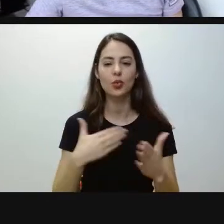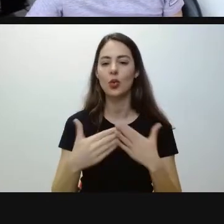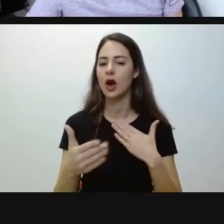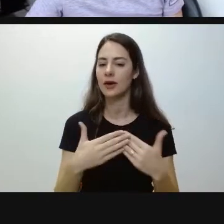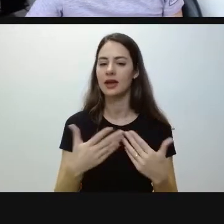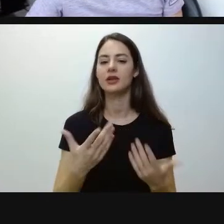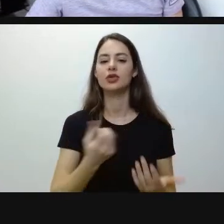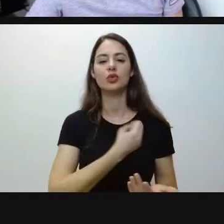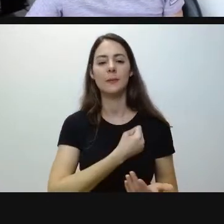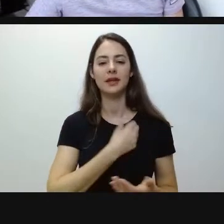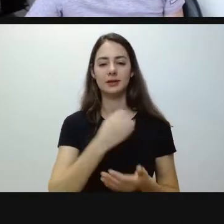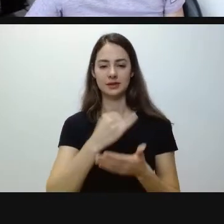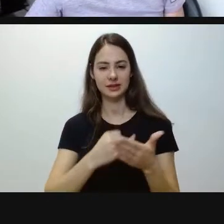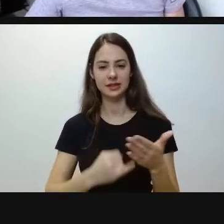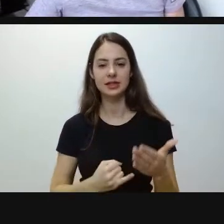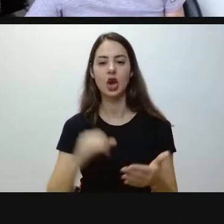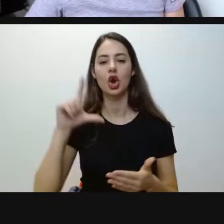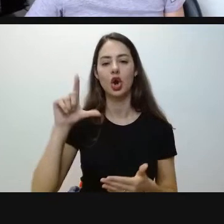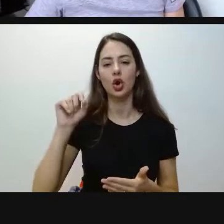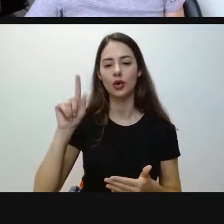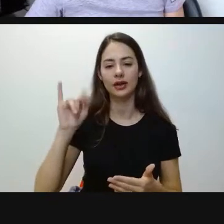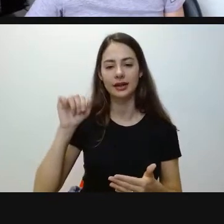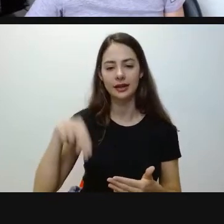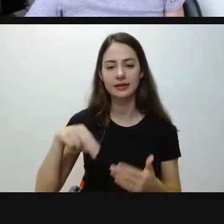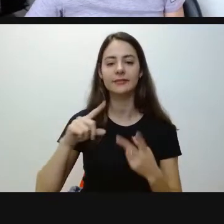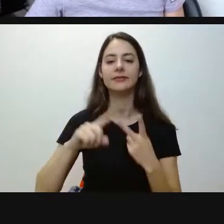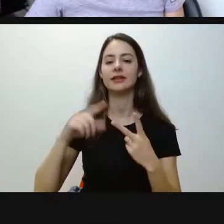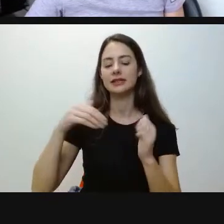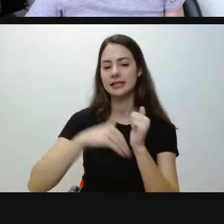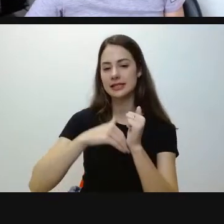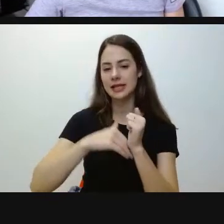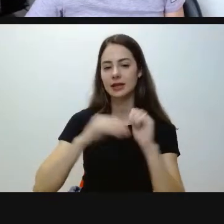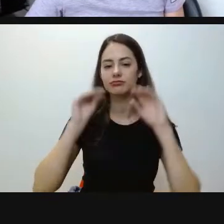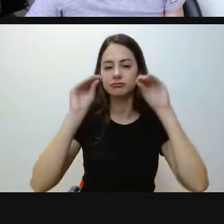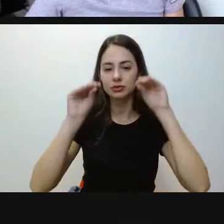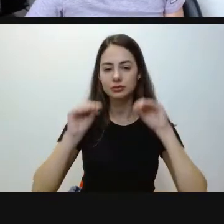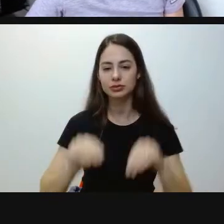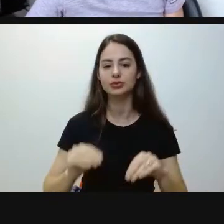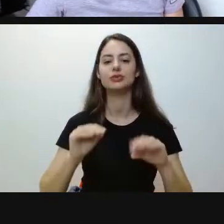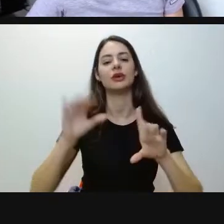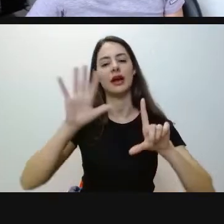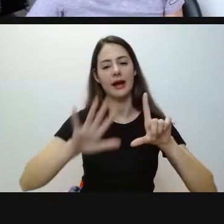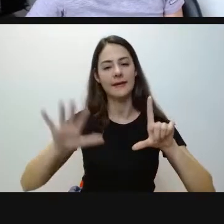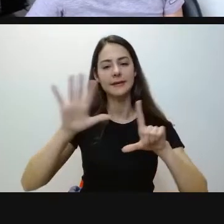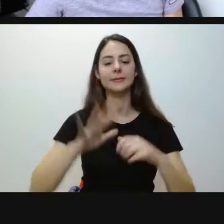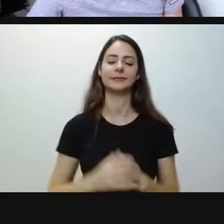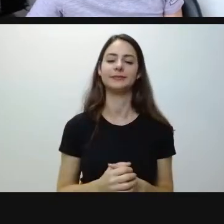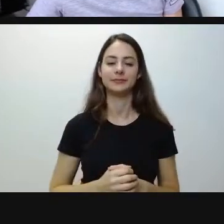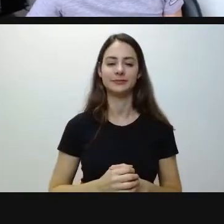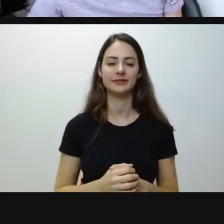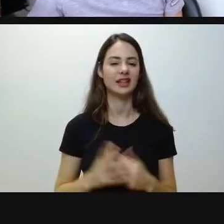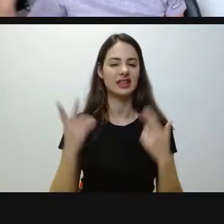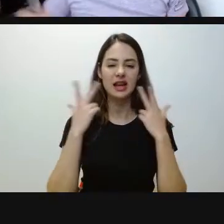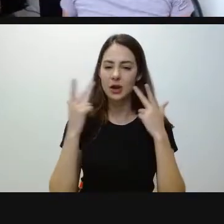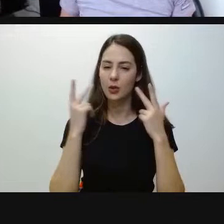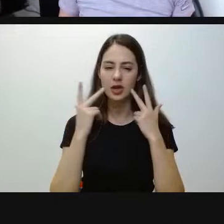de inscrição dele. Com login e senha, ele tem todas as informações do processo dele. João Pedro, que